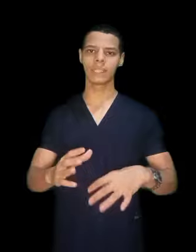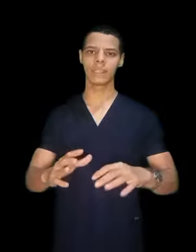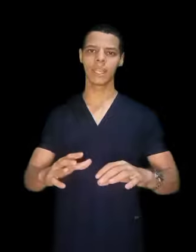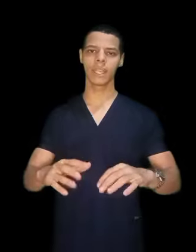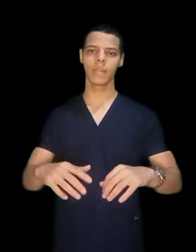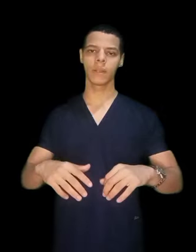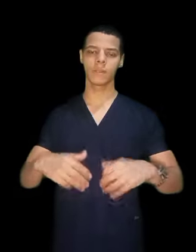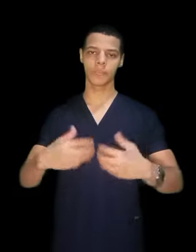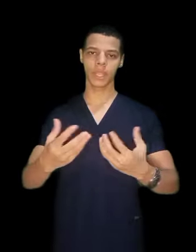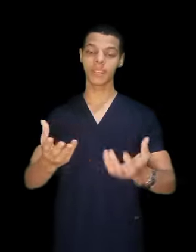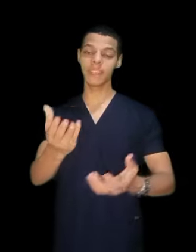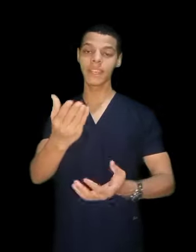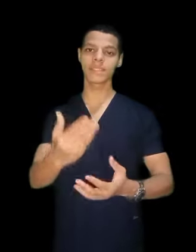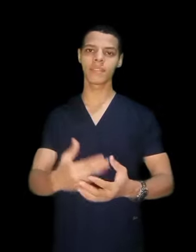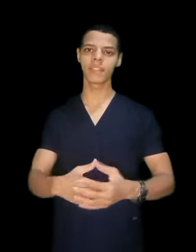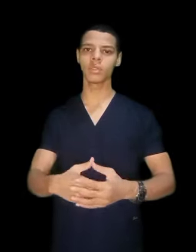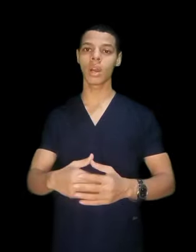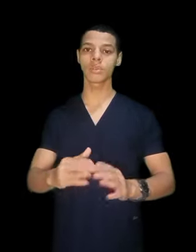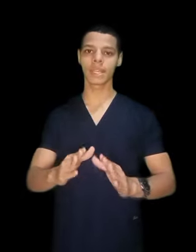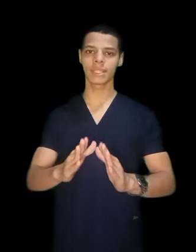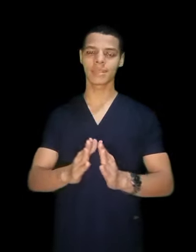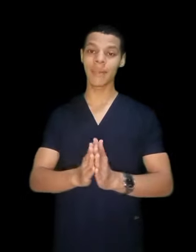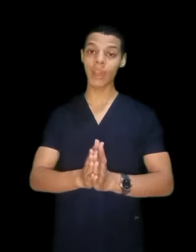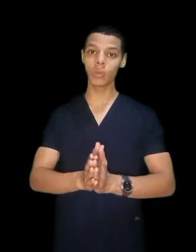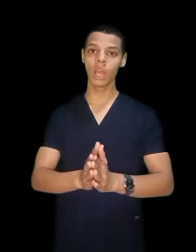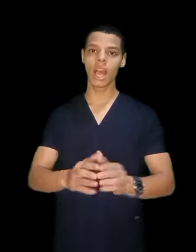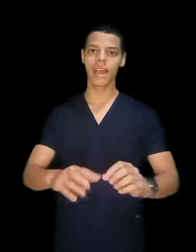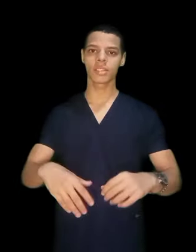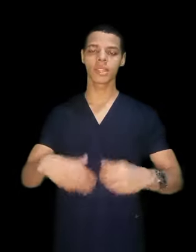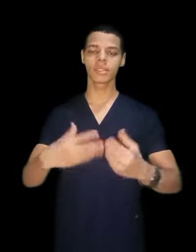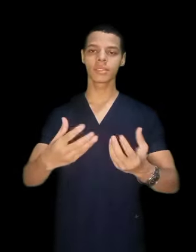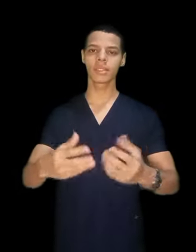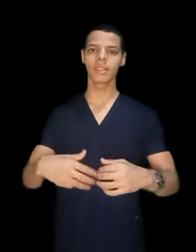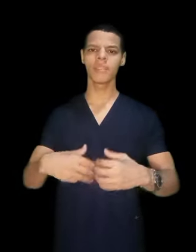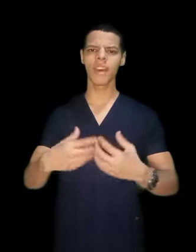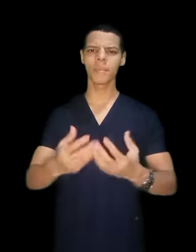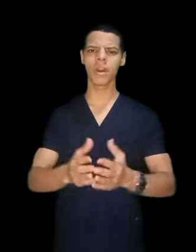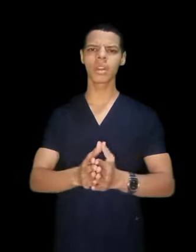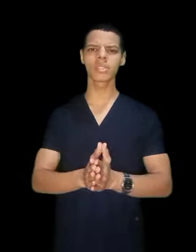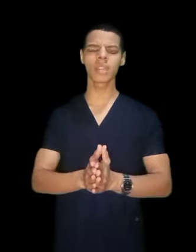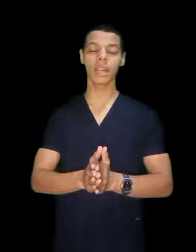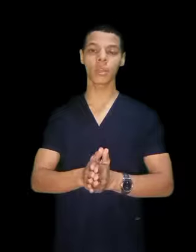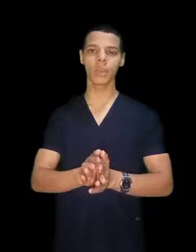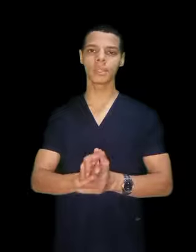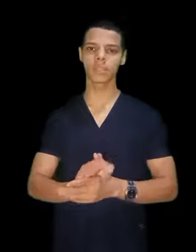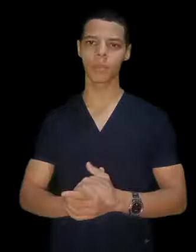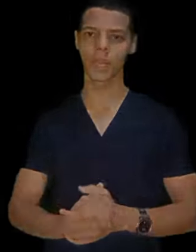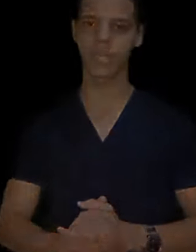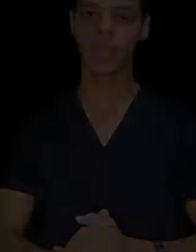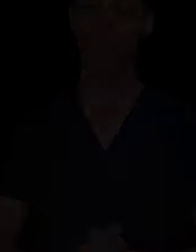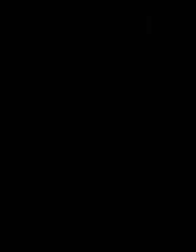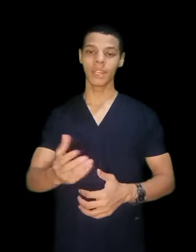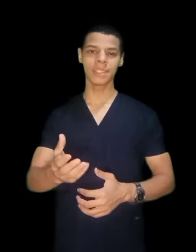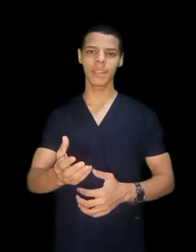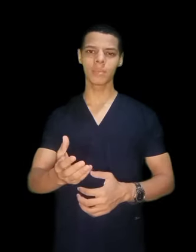ان في كزا فيديو عاوزك تسمعو علشان تقدر تفهم اكتر عن كلية التنريد ولان دا